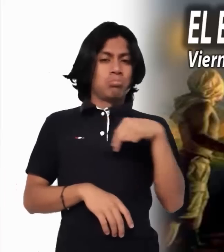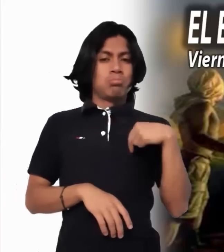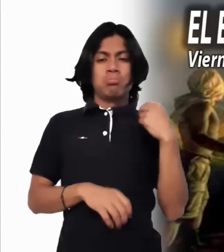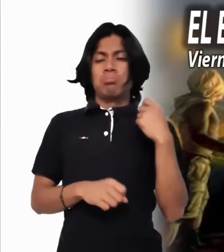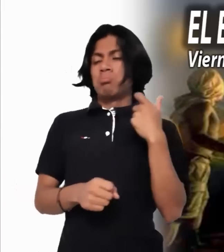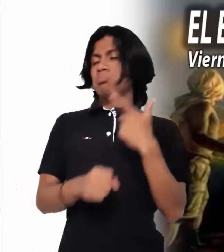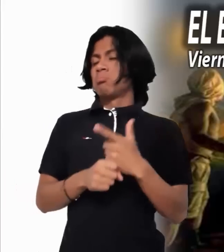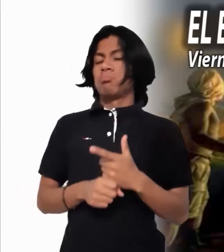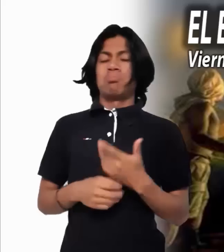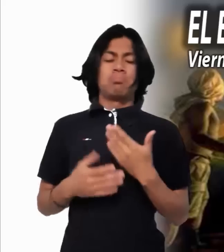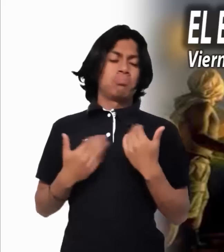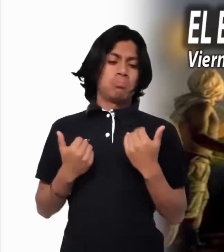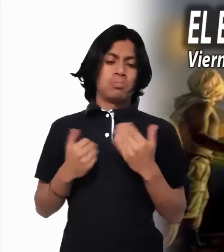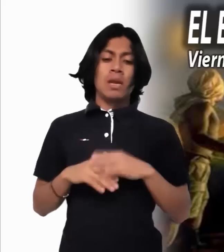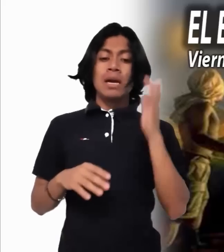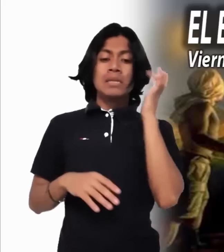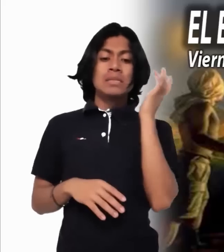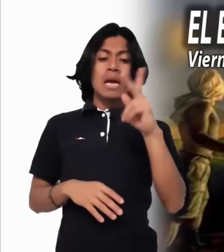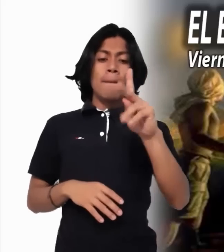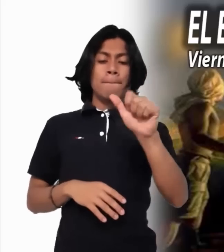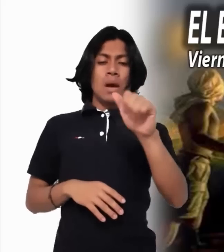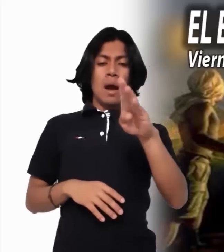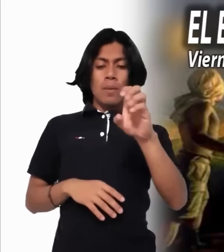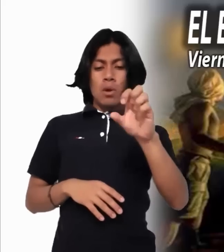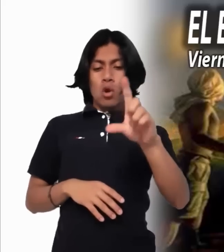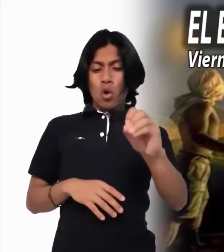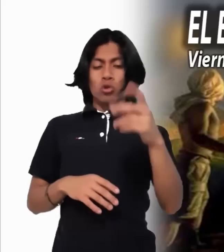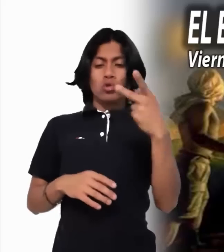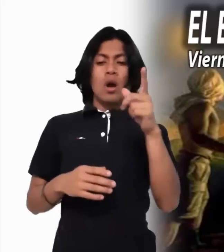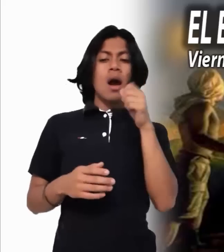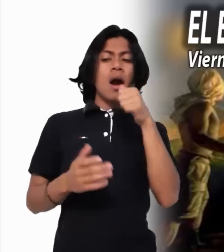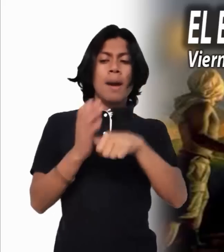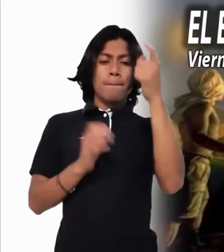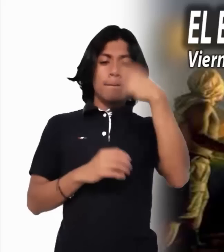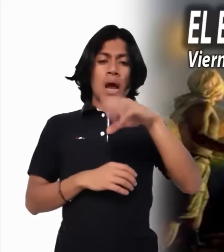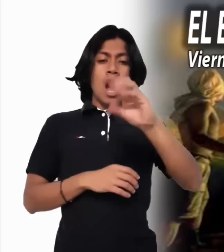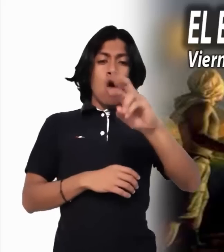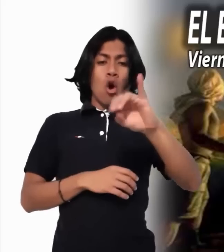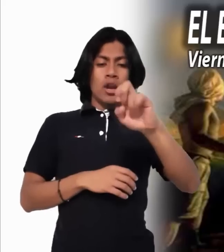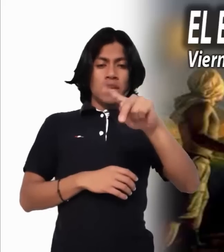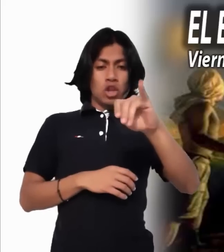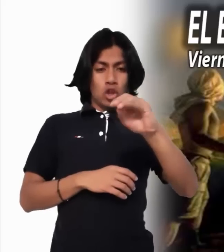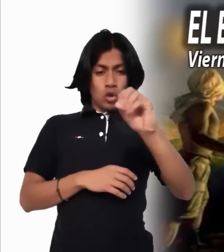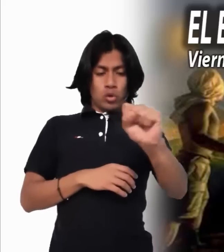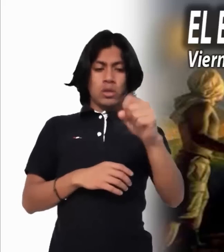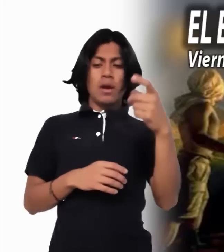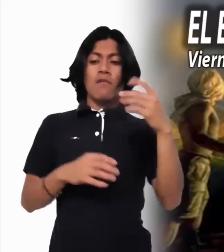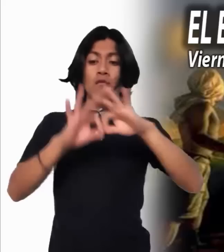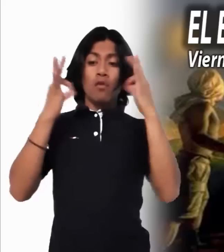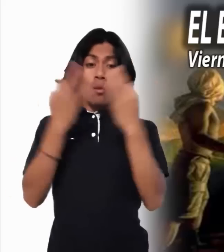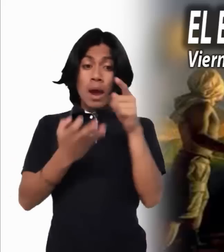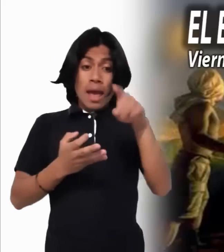nos manifiesta la forma en que él está predicando el Evangelio. Sin estar sujeto a nadie,